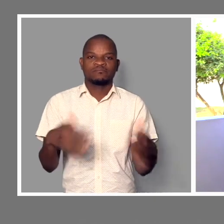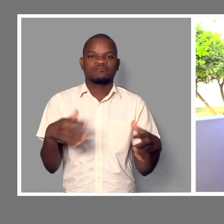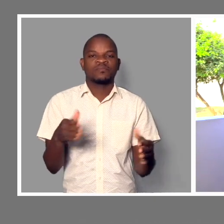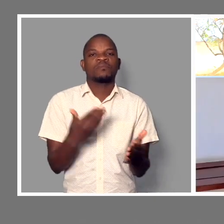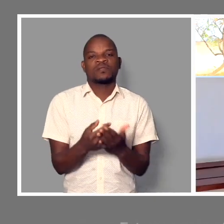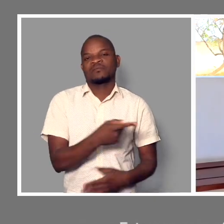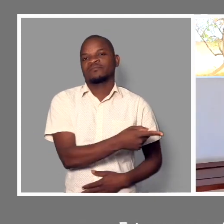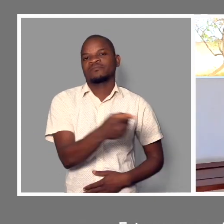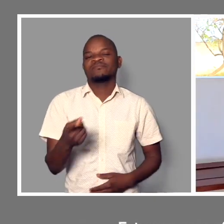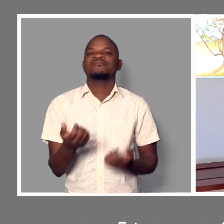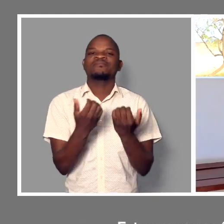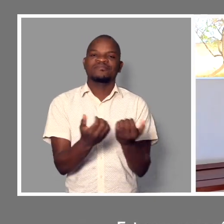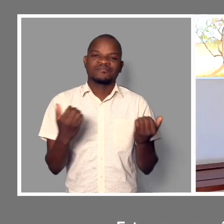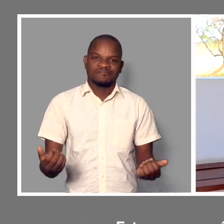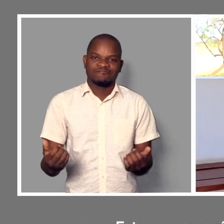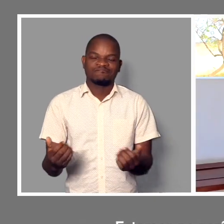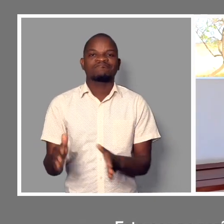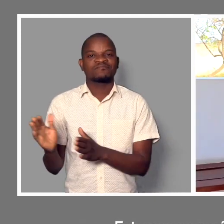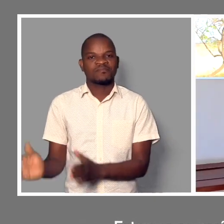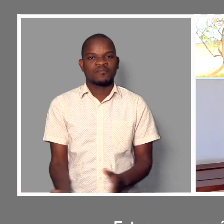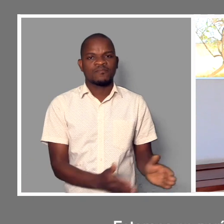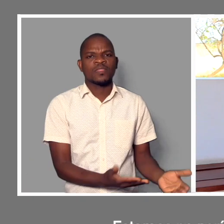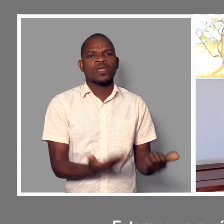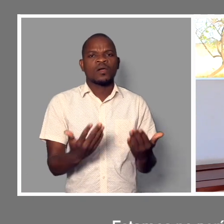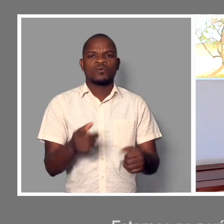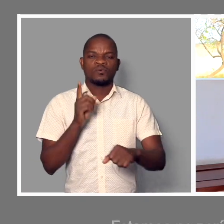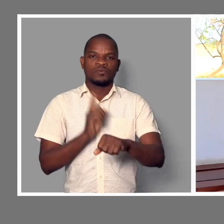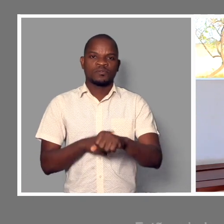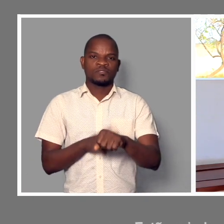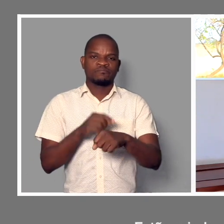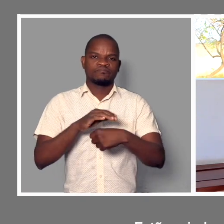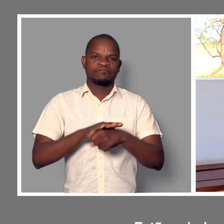crianças. Estamos num período da pandemia da Covid-19, também estão